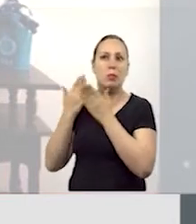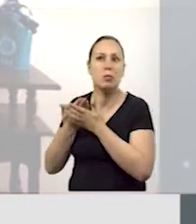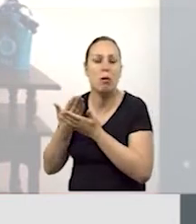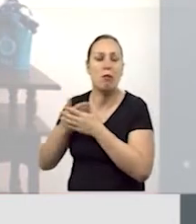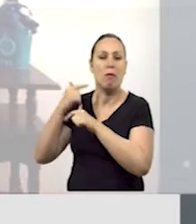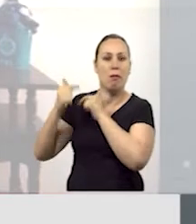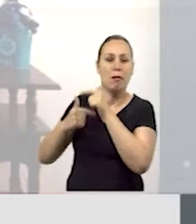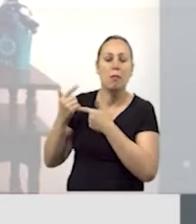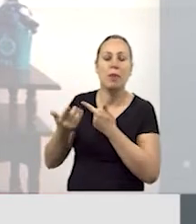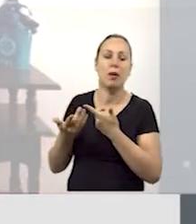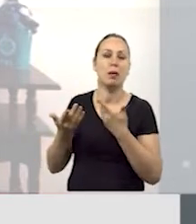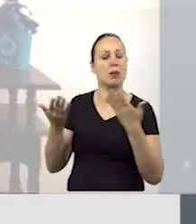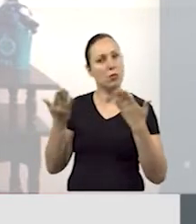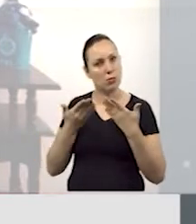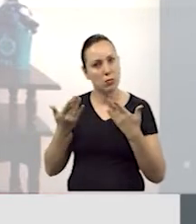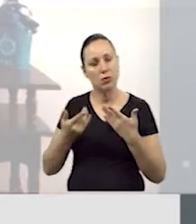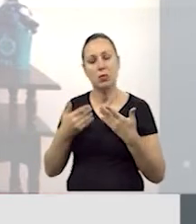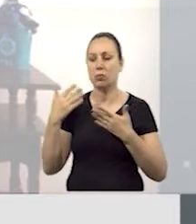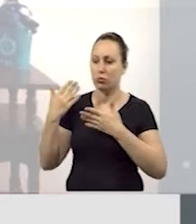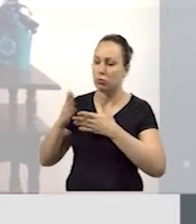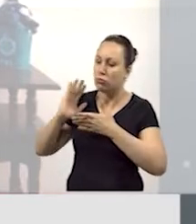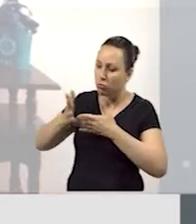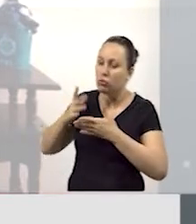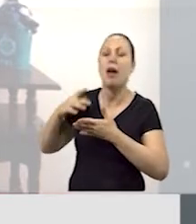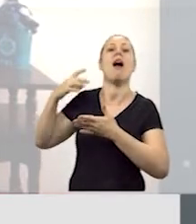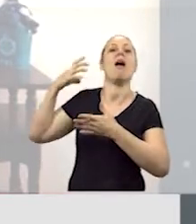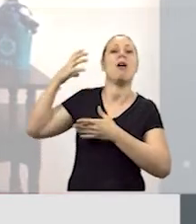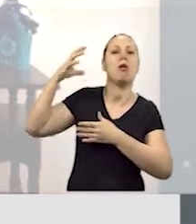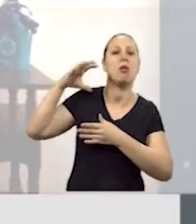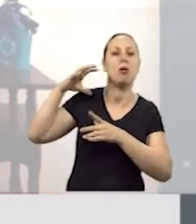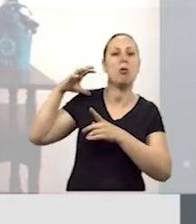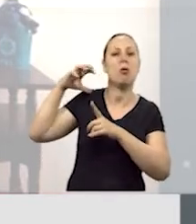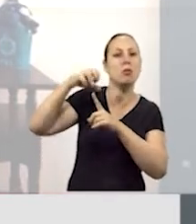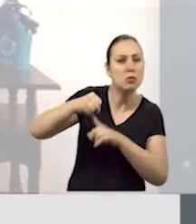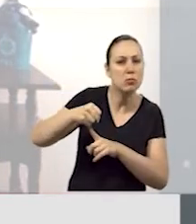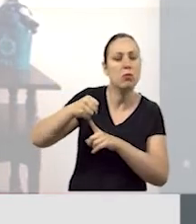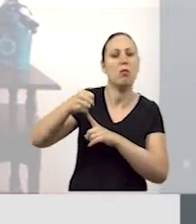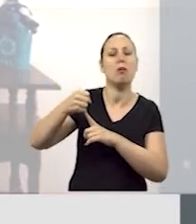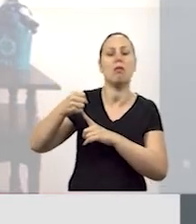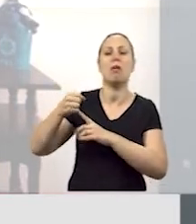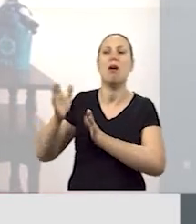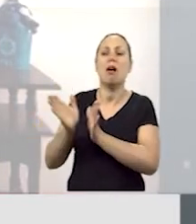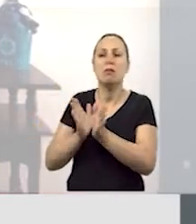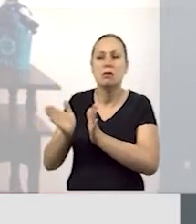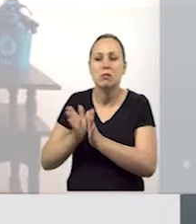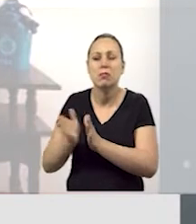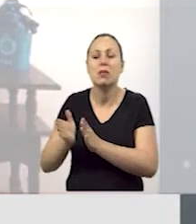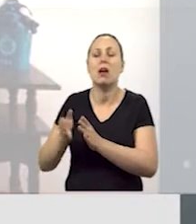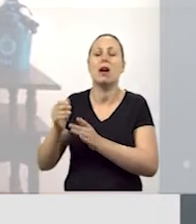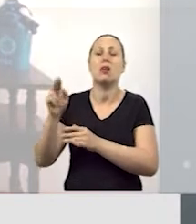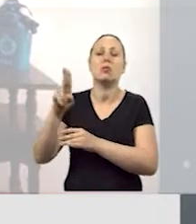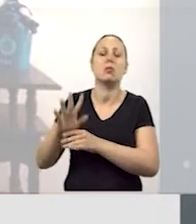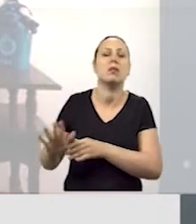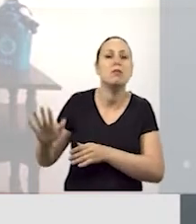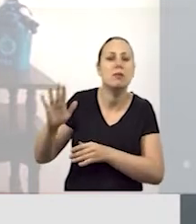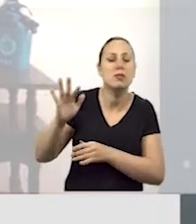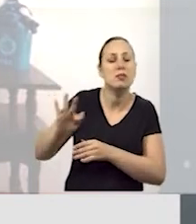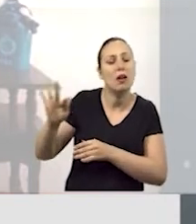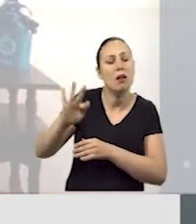trabalho. E hoje a gente vê que passada essas conquistas de ter escolas acessíveis, universidades,